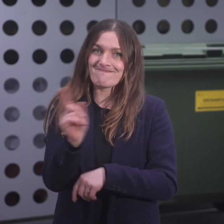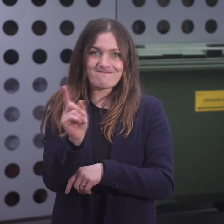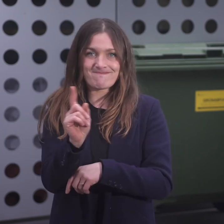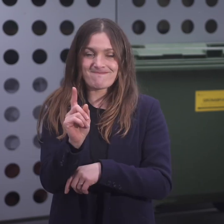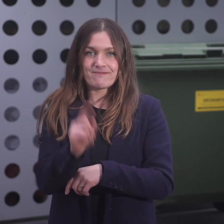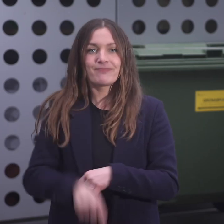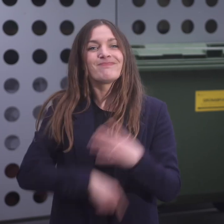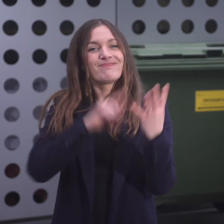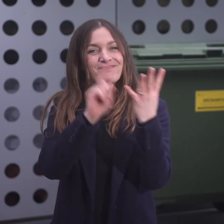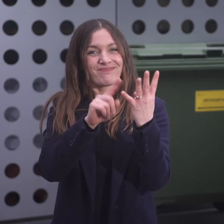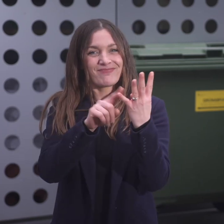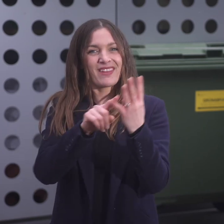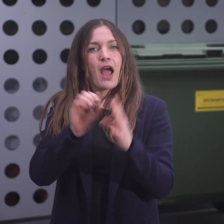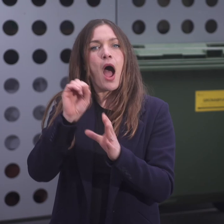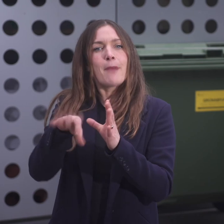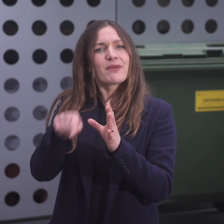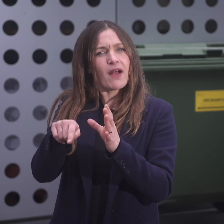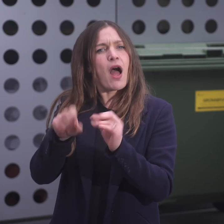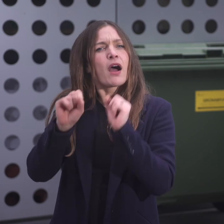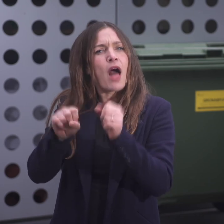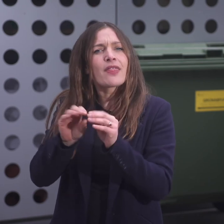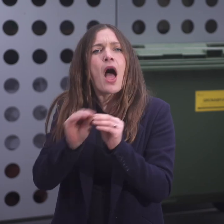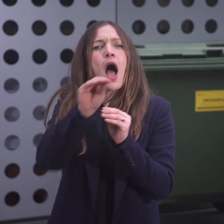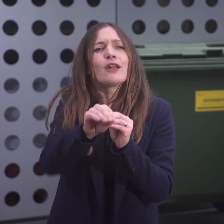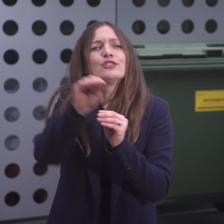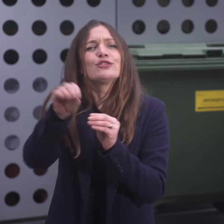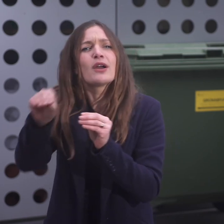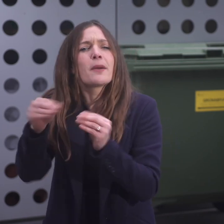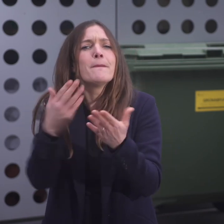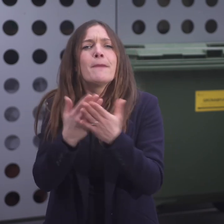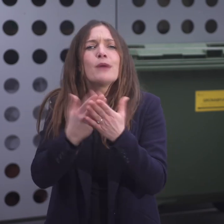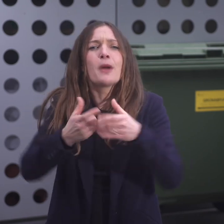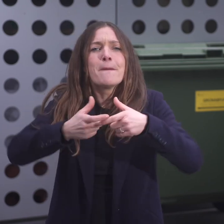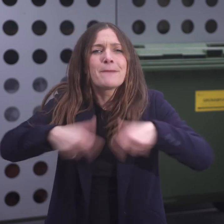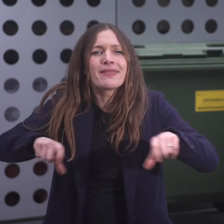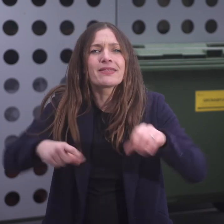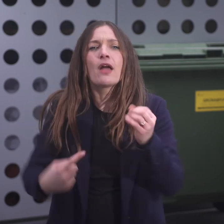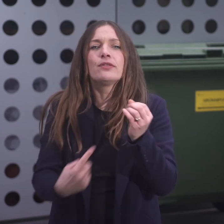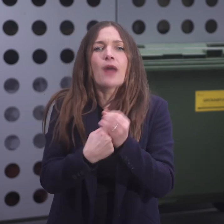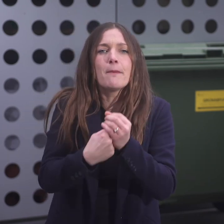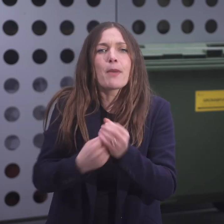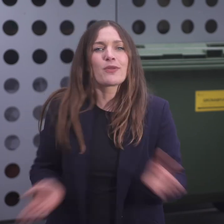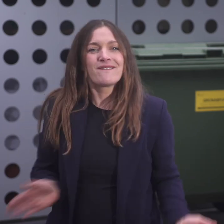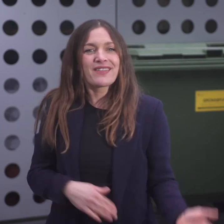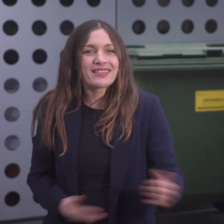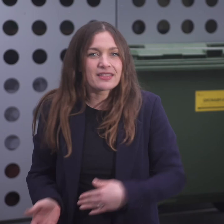nicht-biogener Abfall, wie z.B. Katzenstreu, Glas, Metall, Sand,